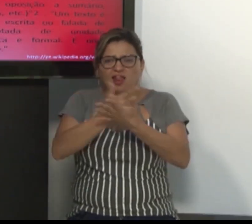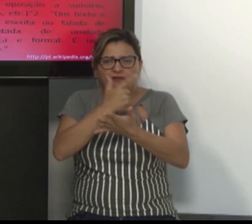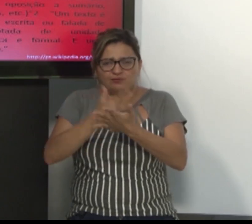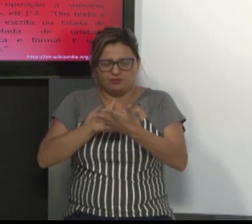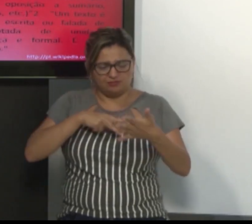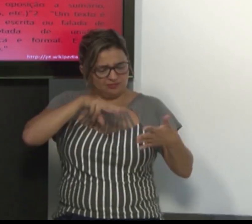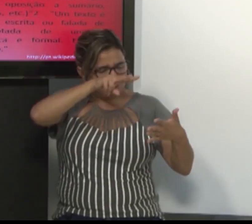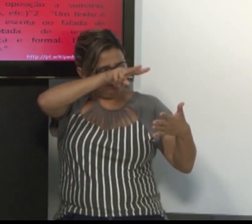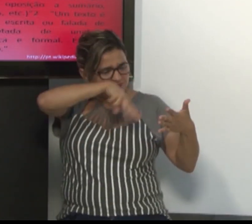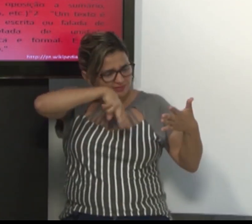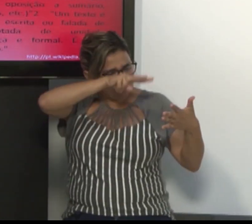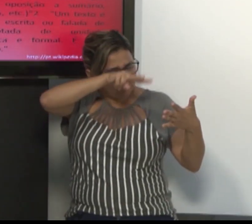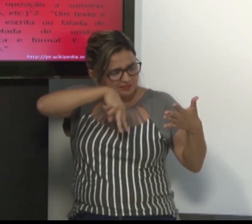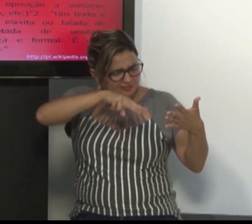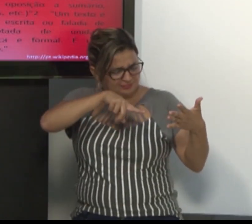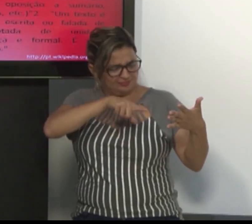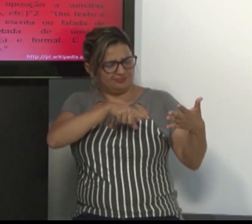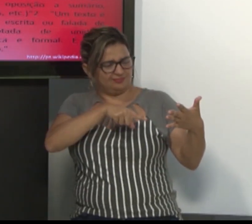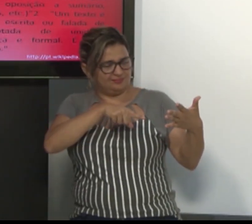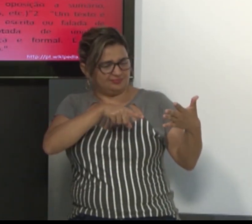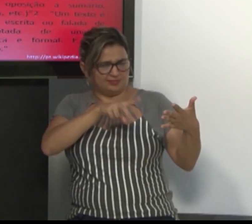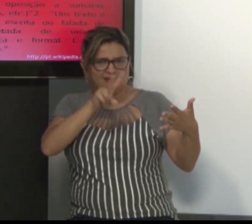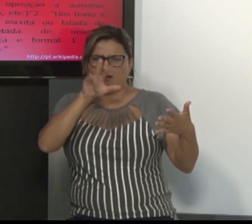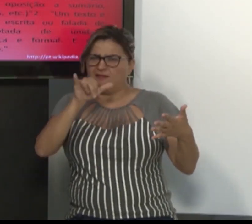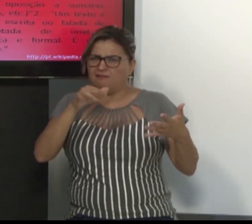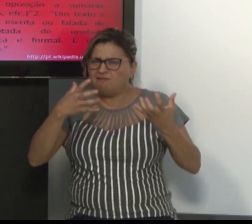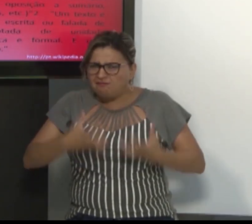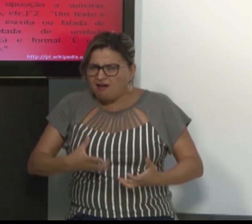colocada em um livro fica clara? Não.